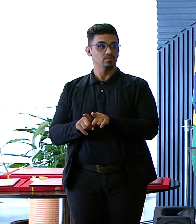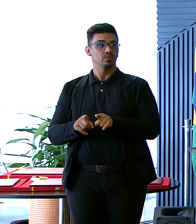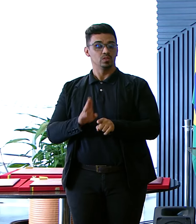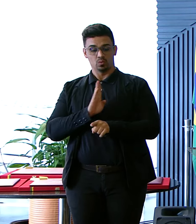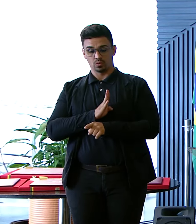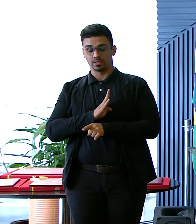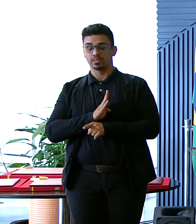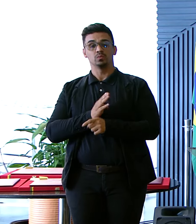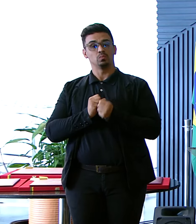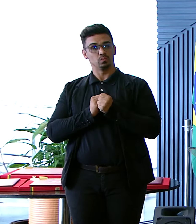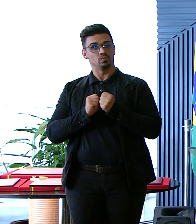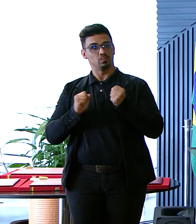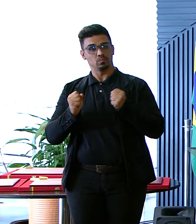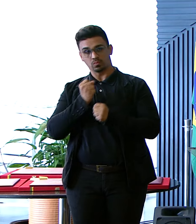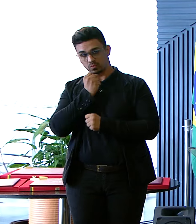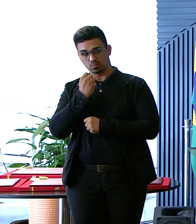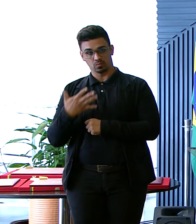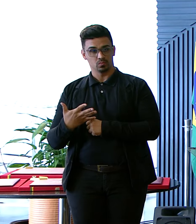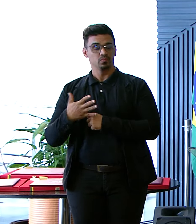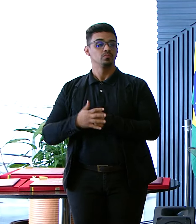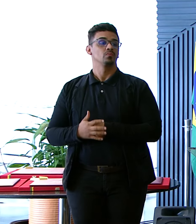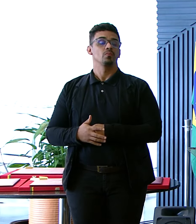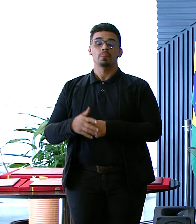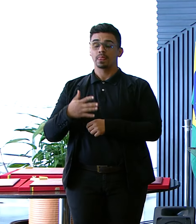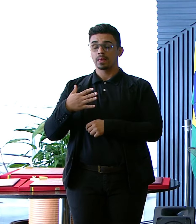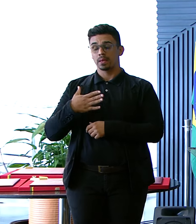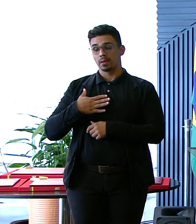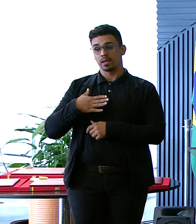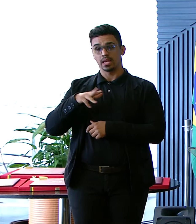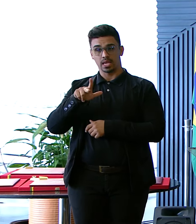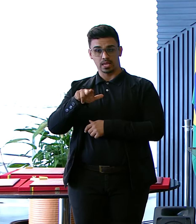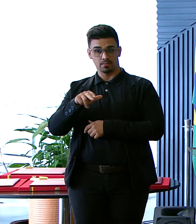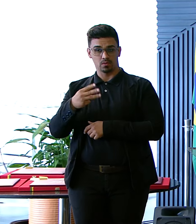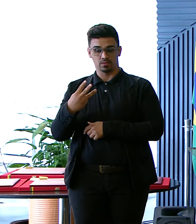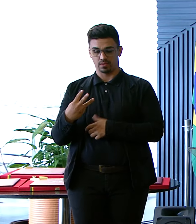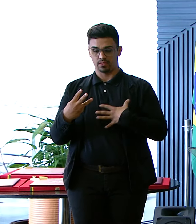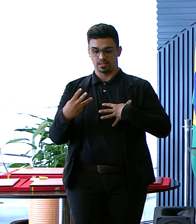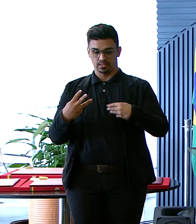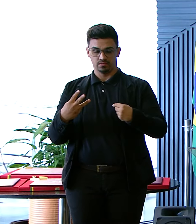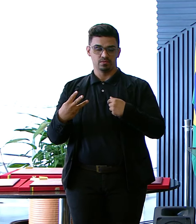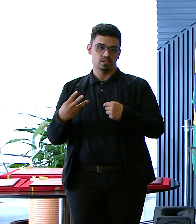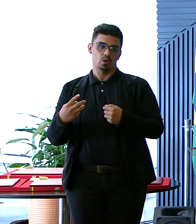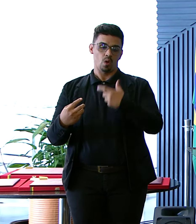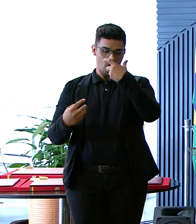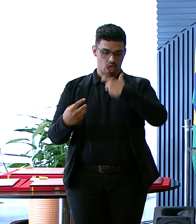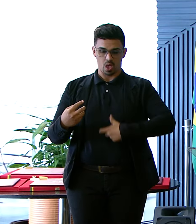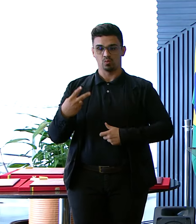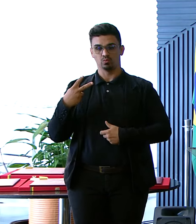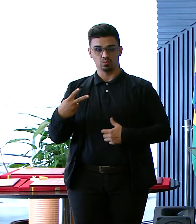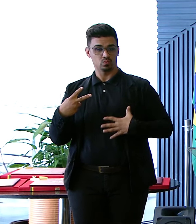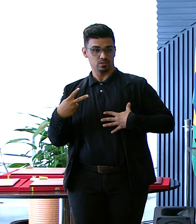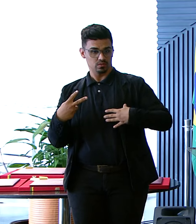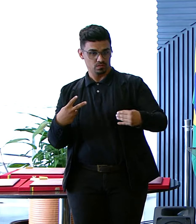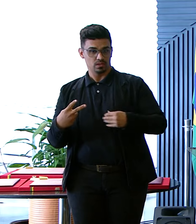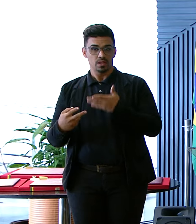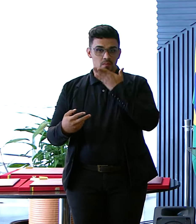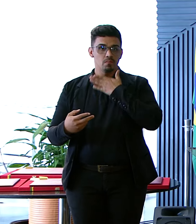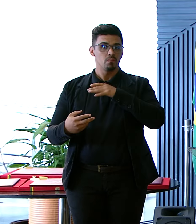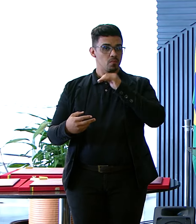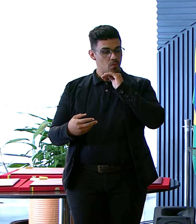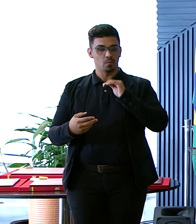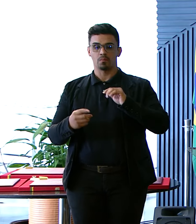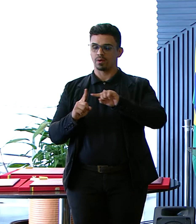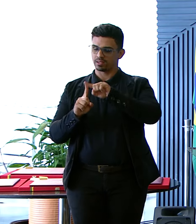coração O meu irmão Teve três filhos Eu tive duas filhas O meu pai Fez o parto De todos os